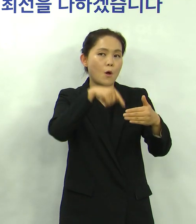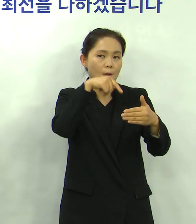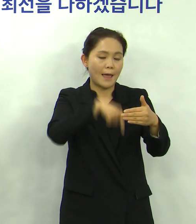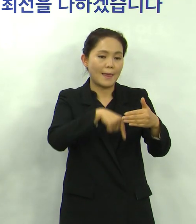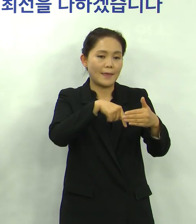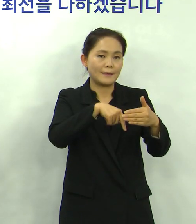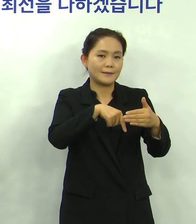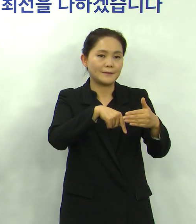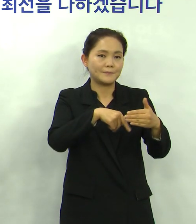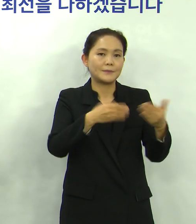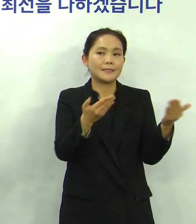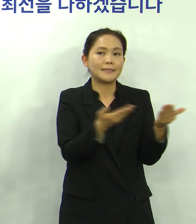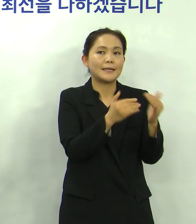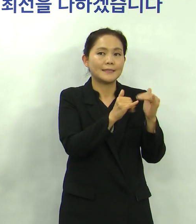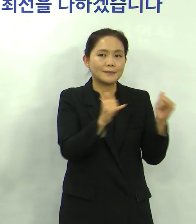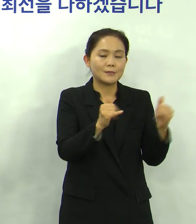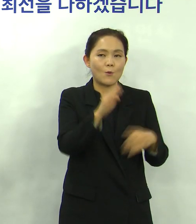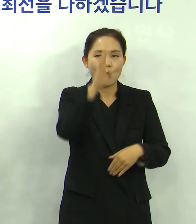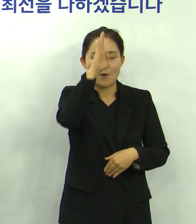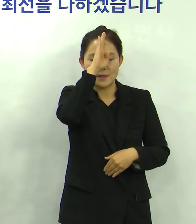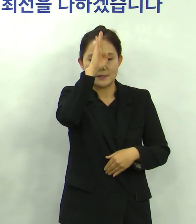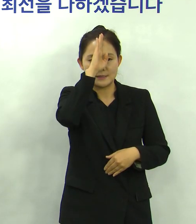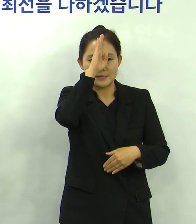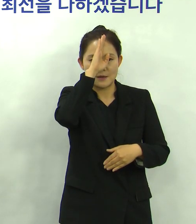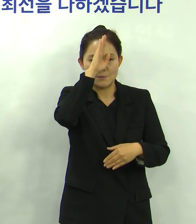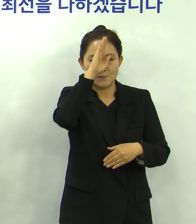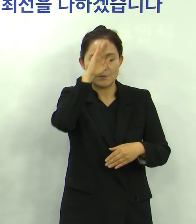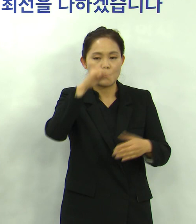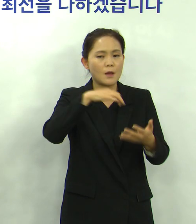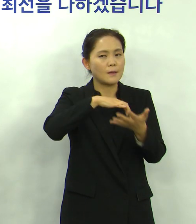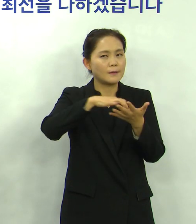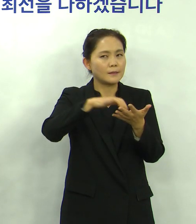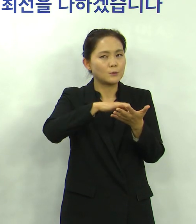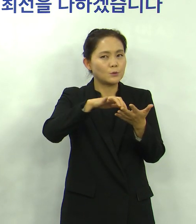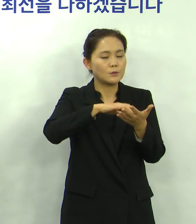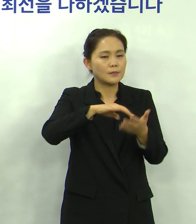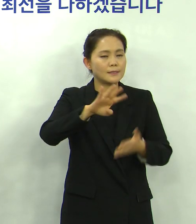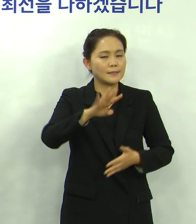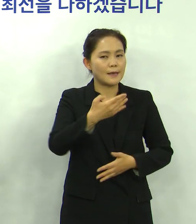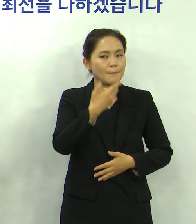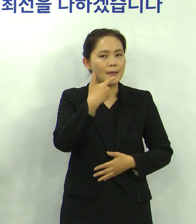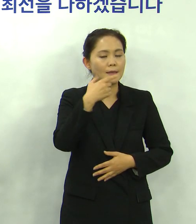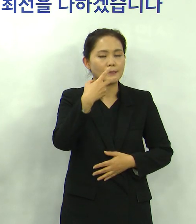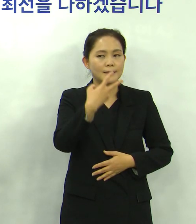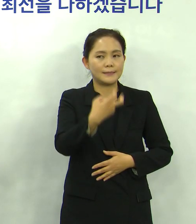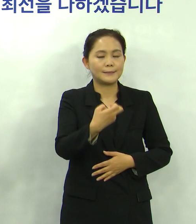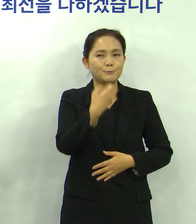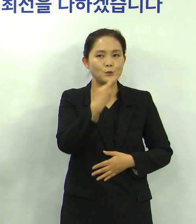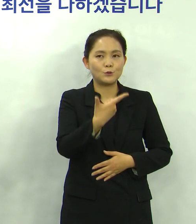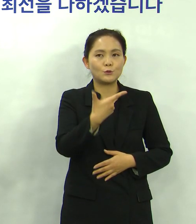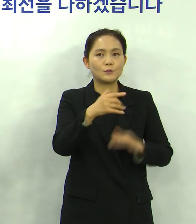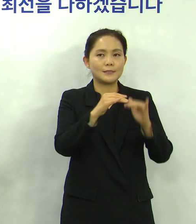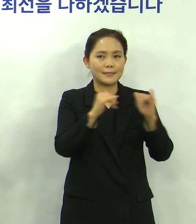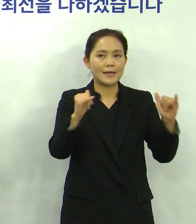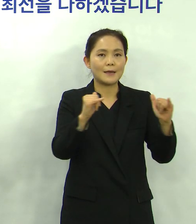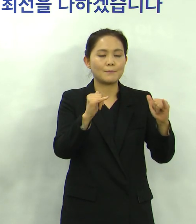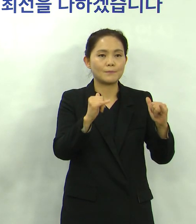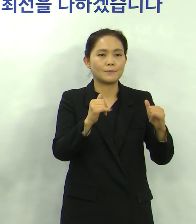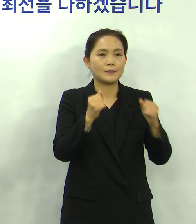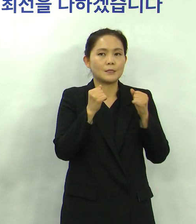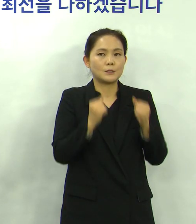의료인에서 약 426명이 계시는데요 아마도 이제 한 이틀 정도